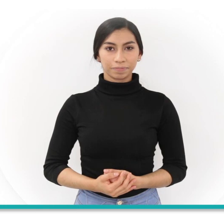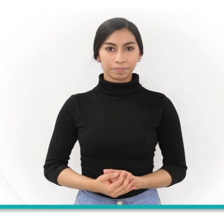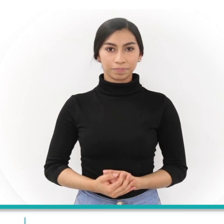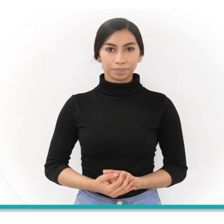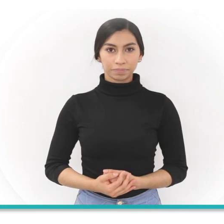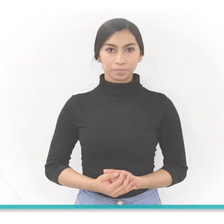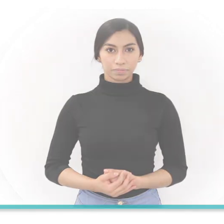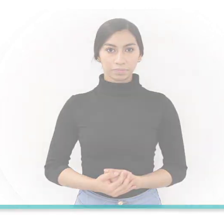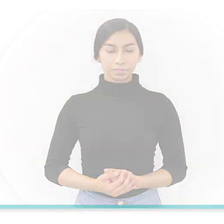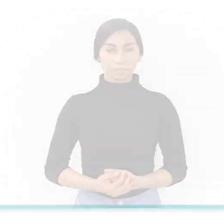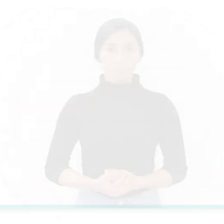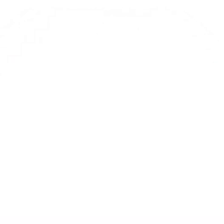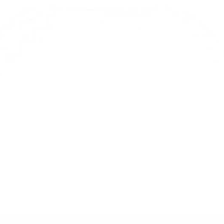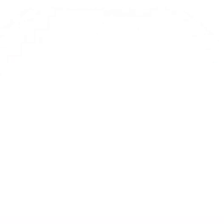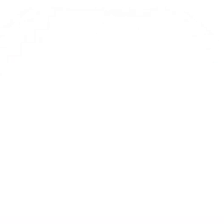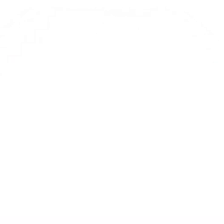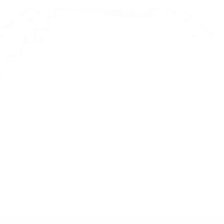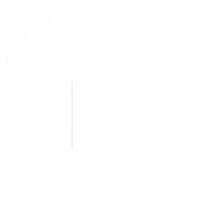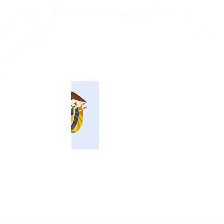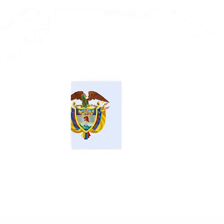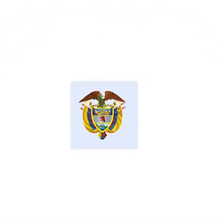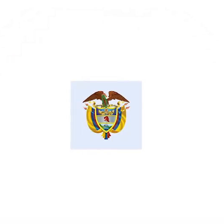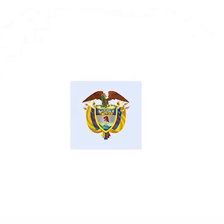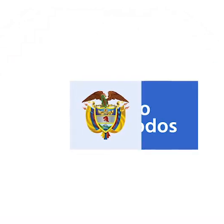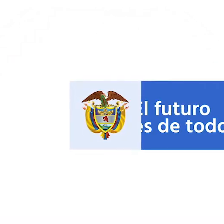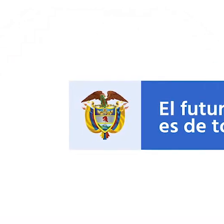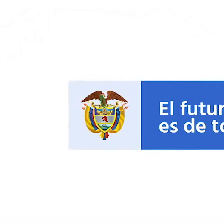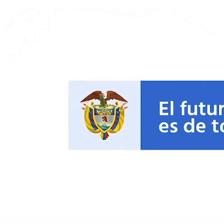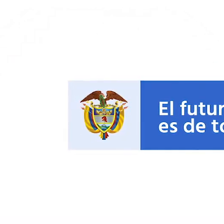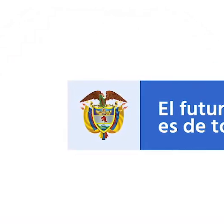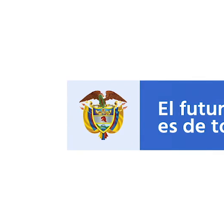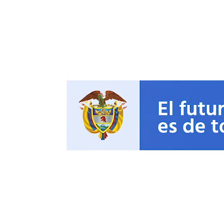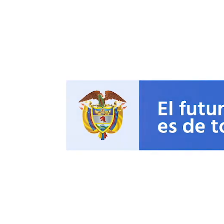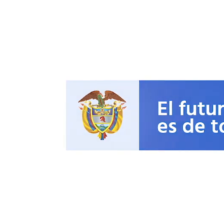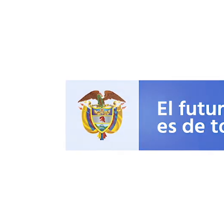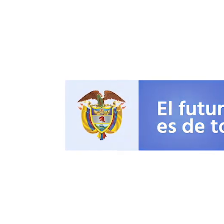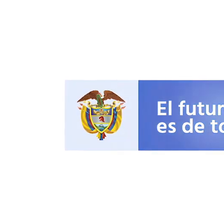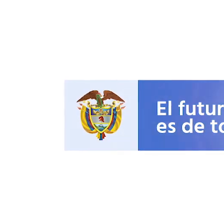lo no no